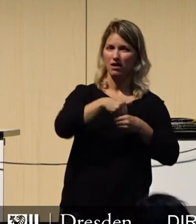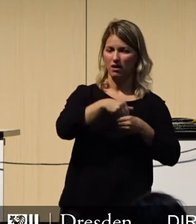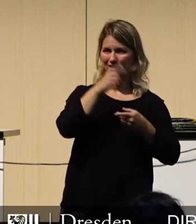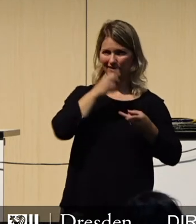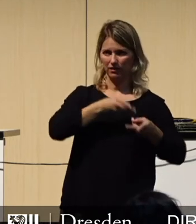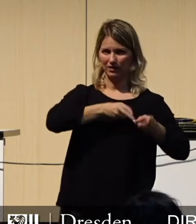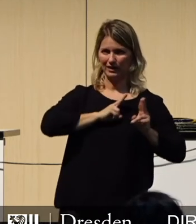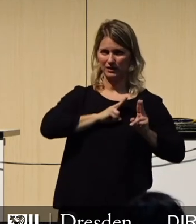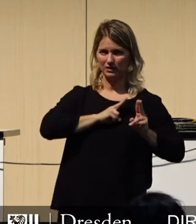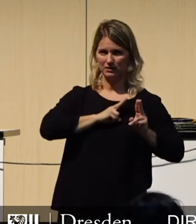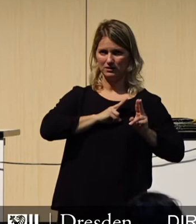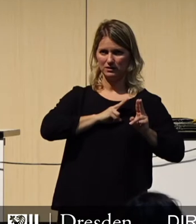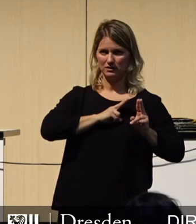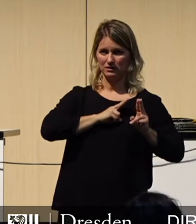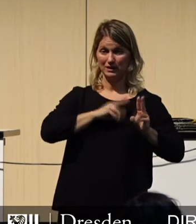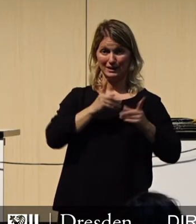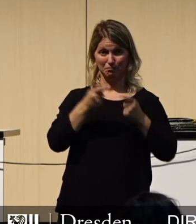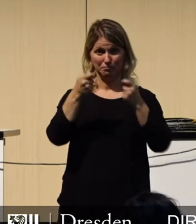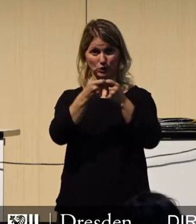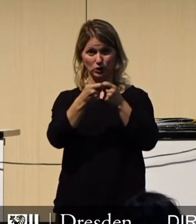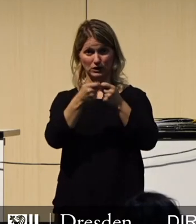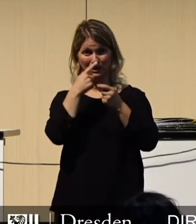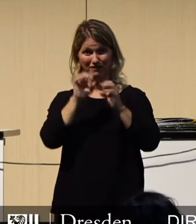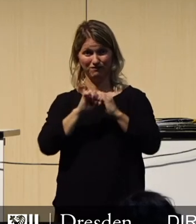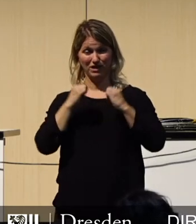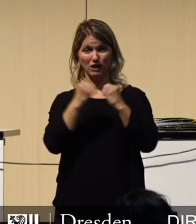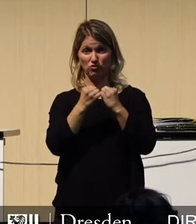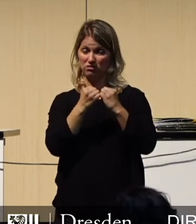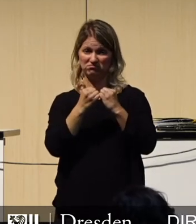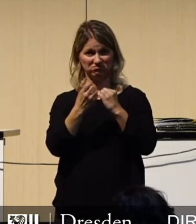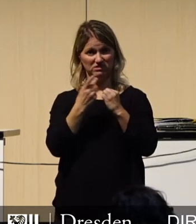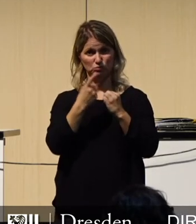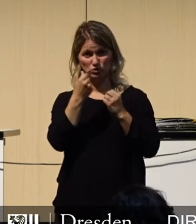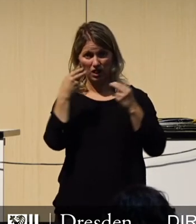als auch der Freistaat werden diese Gelder zurückzahlen müssen.